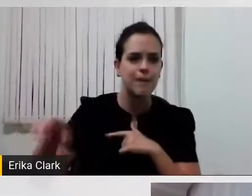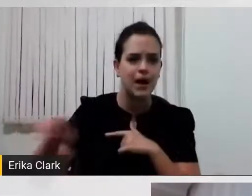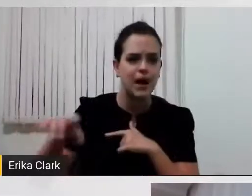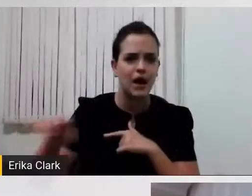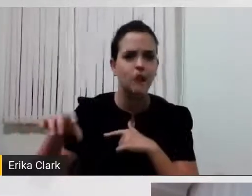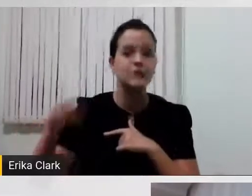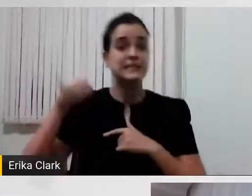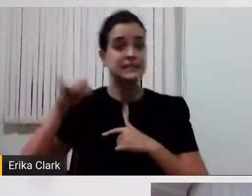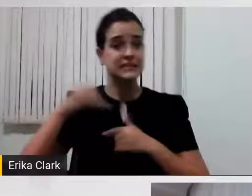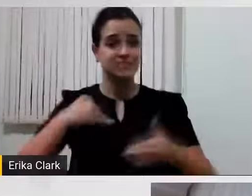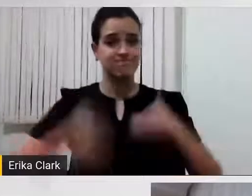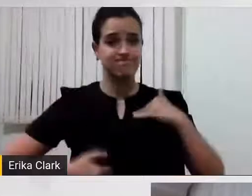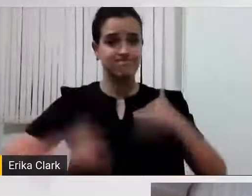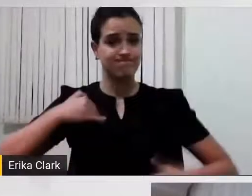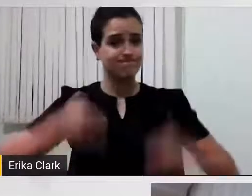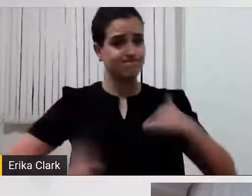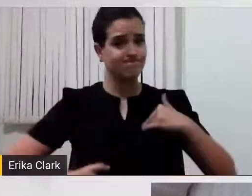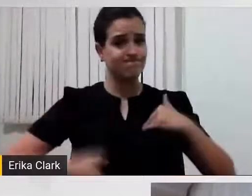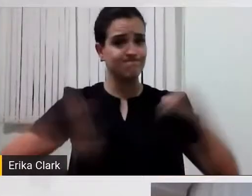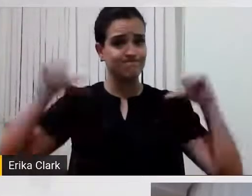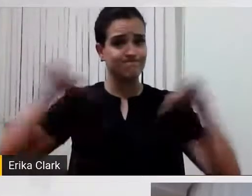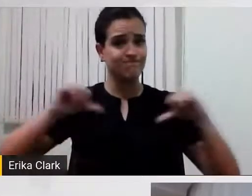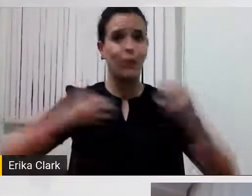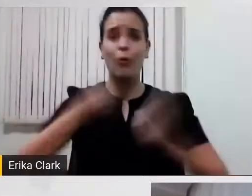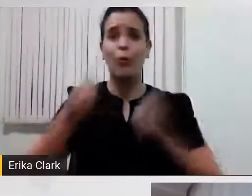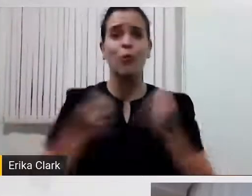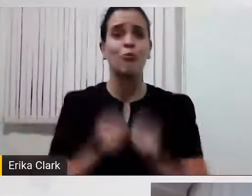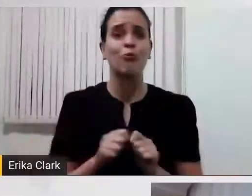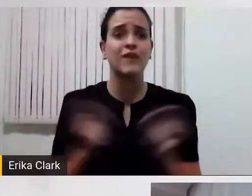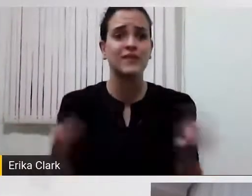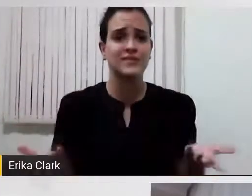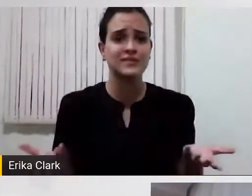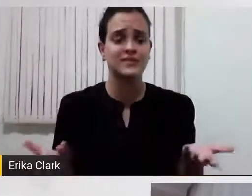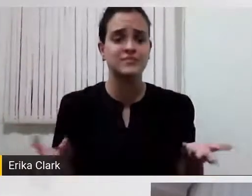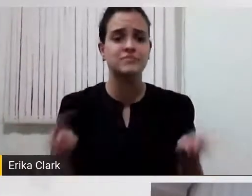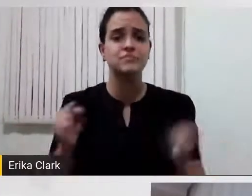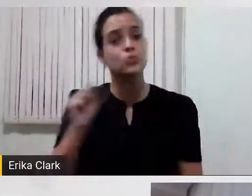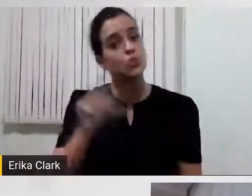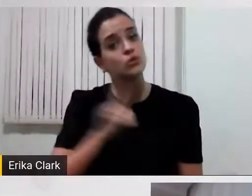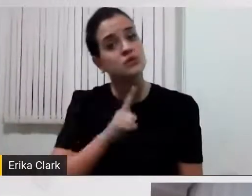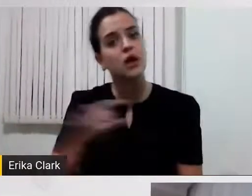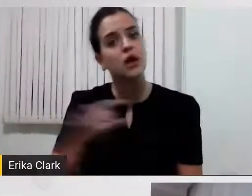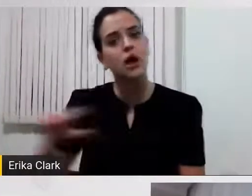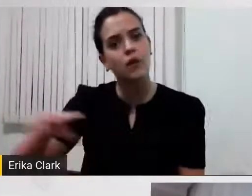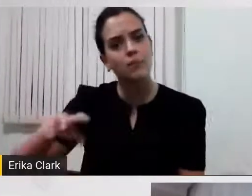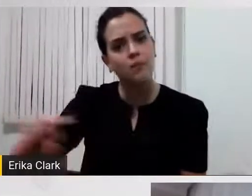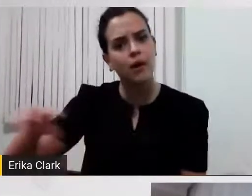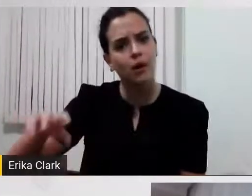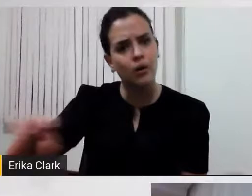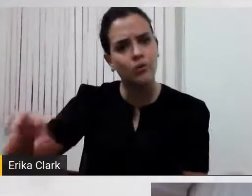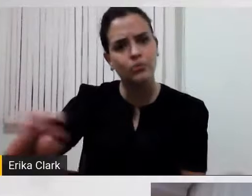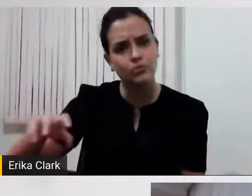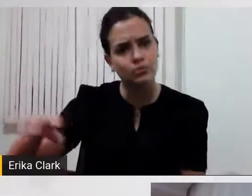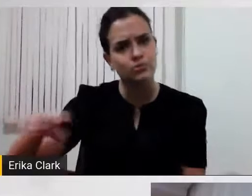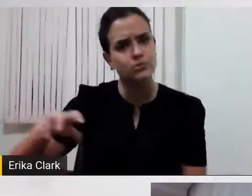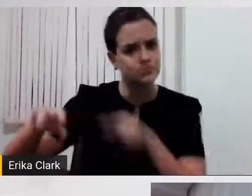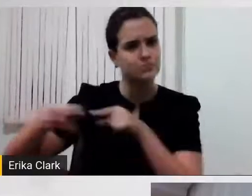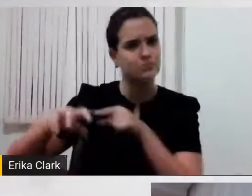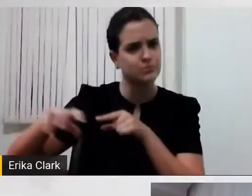física, como eu vou fazer isso? Eu posso ter um mouse especial com a esfera, com a esfera em cima, onde eu